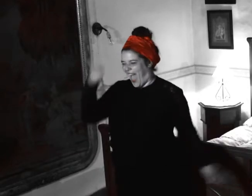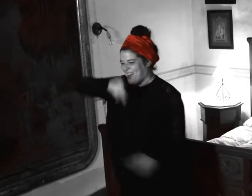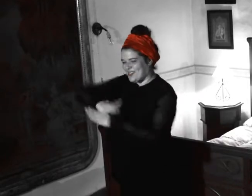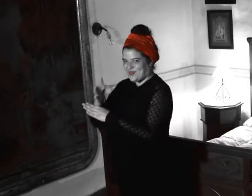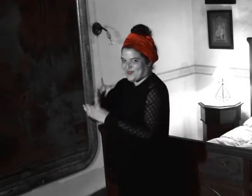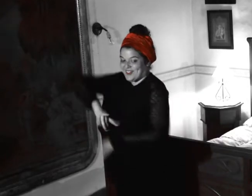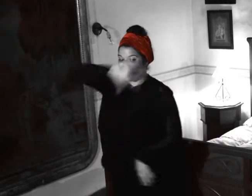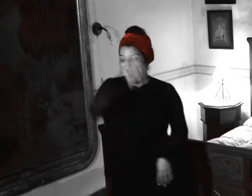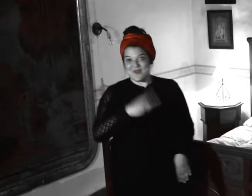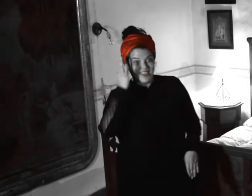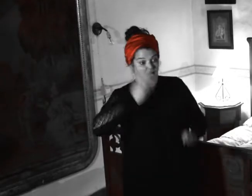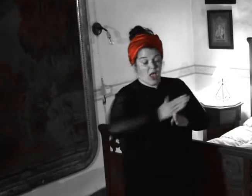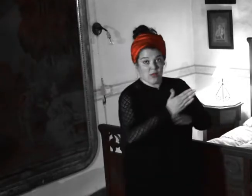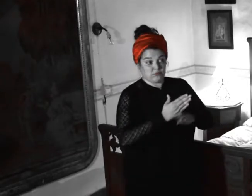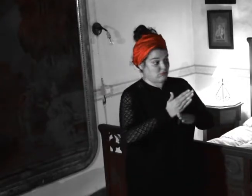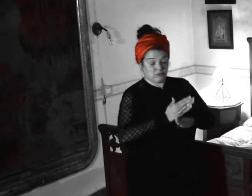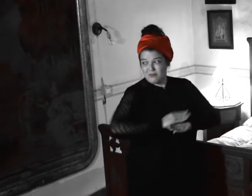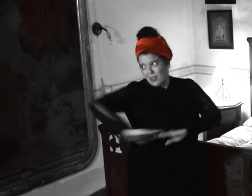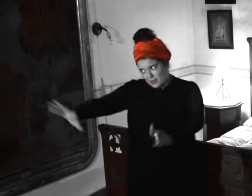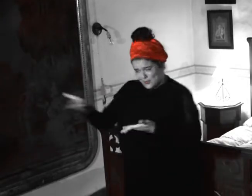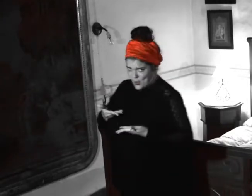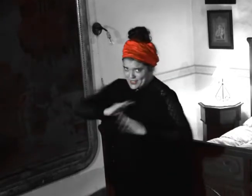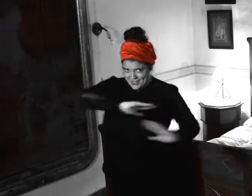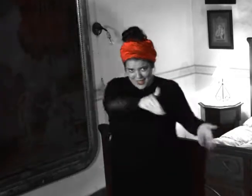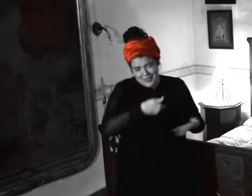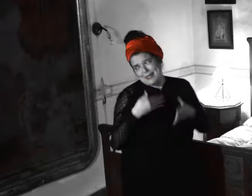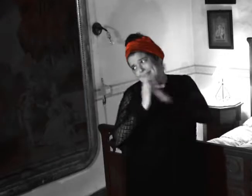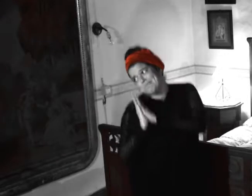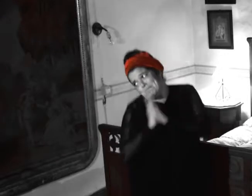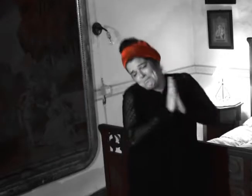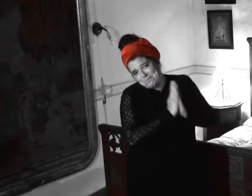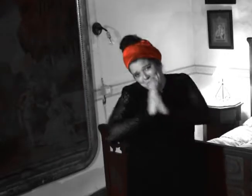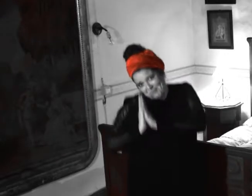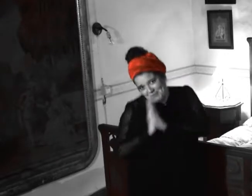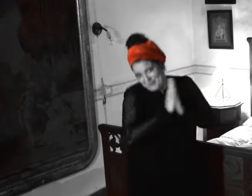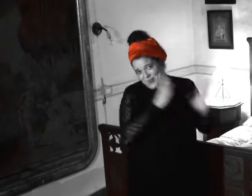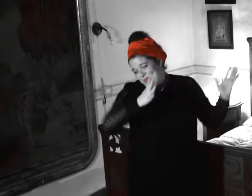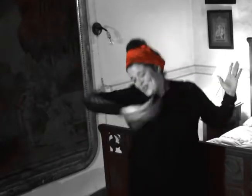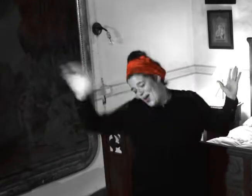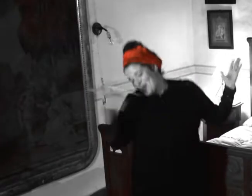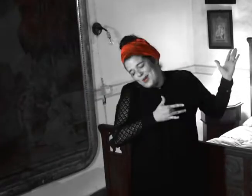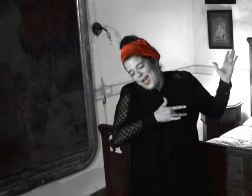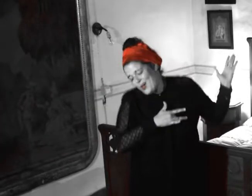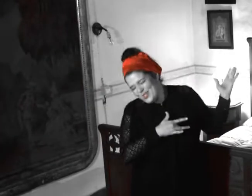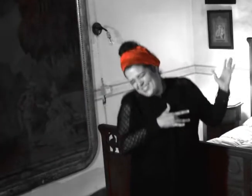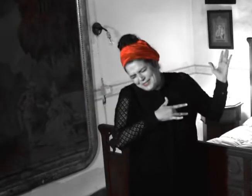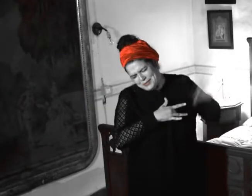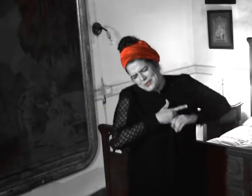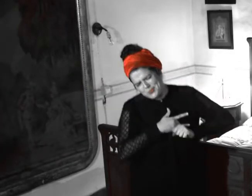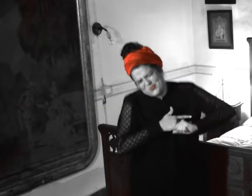Carpintero, carpintera, dispóngase quien quiera trabajar Tengo un clavo en mi